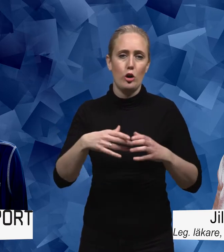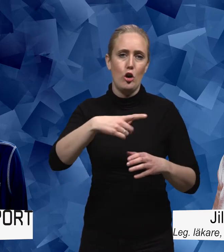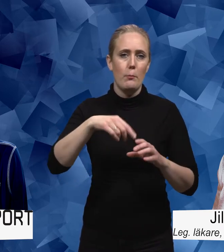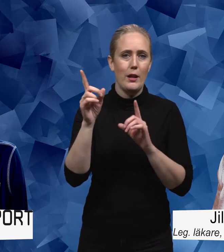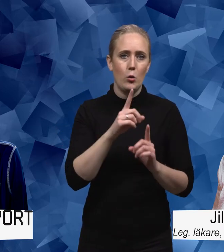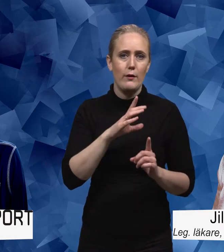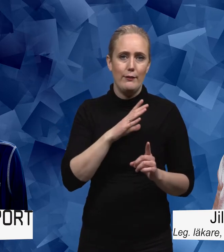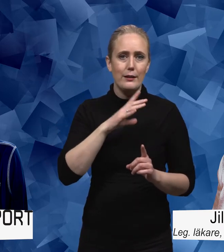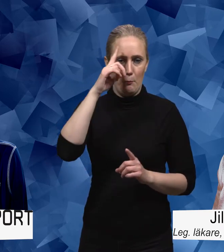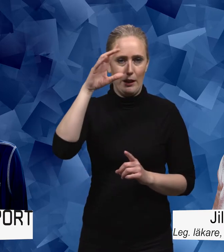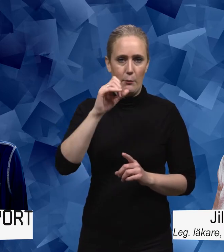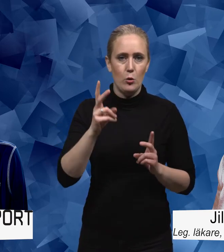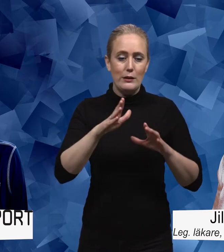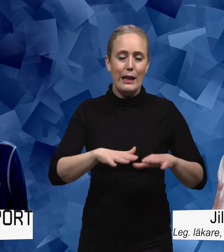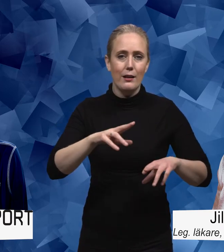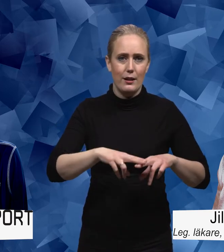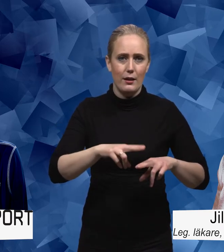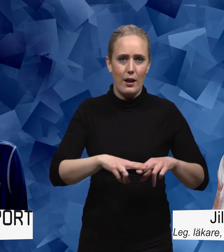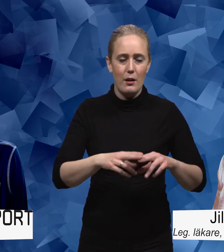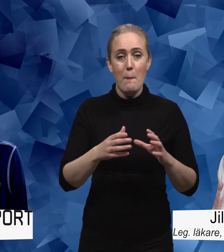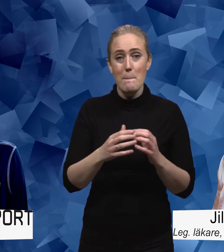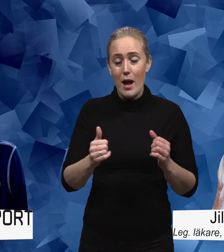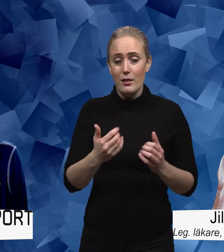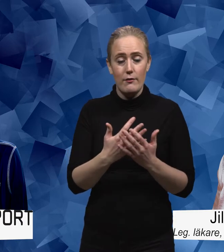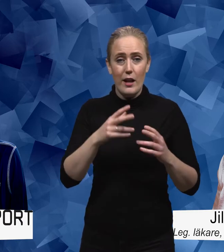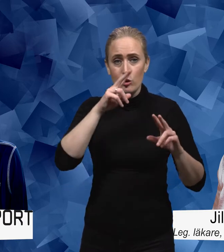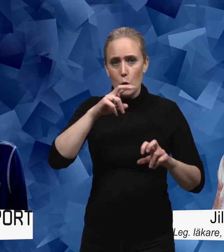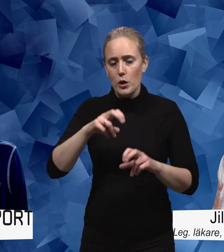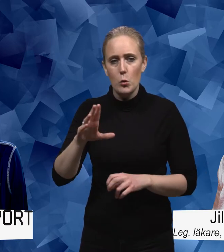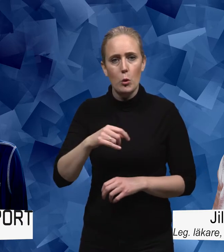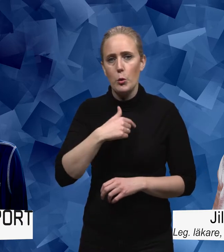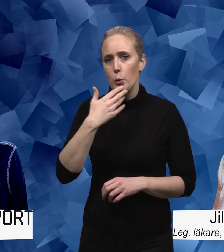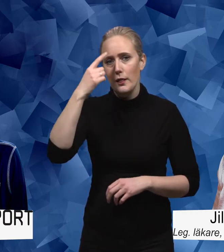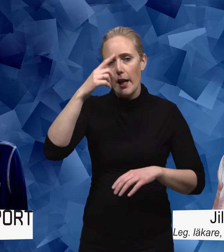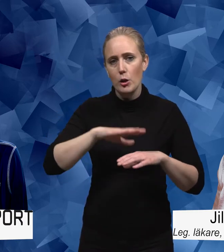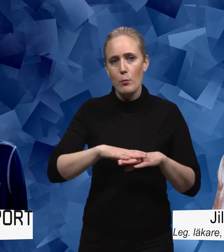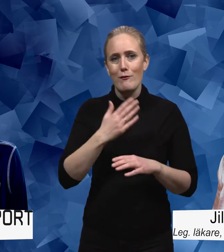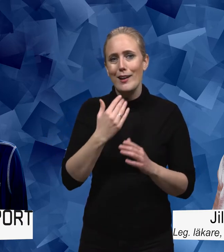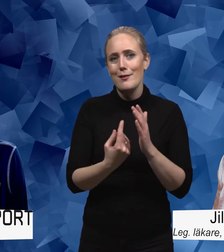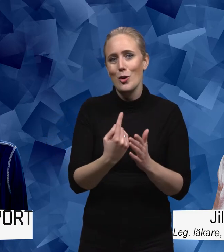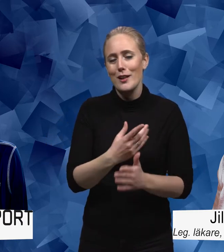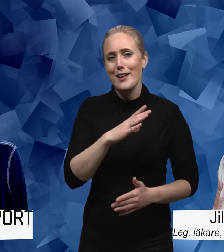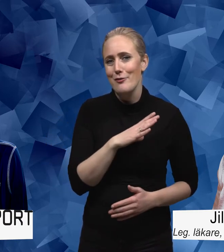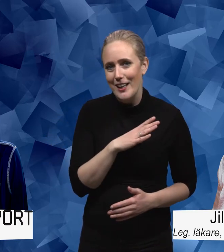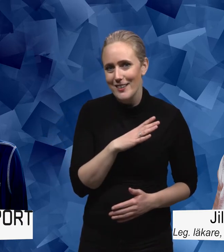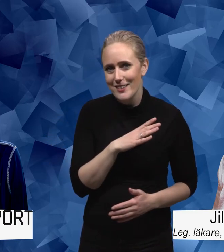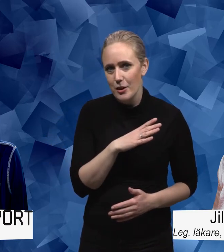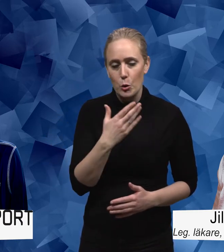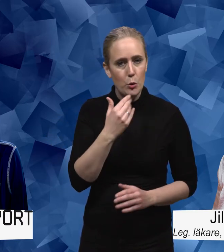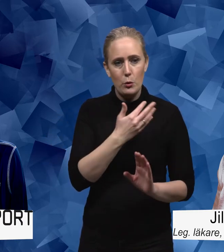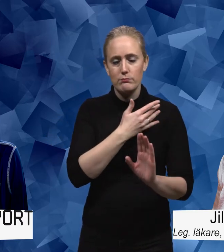i sådana studier så har man inte ännu tagit hänsyn till de olika förutsättningarna för just det här ännu.